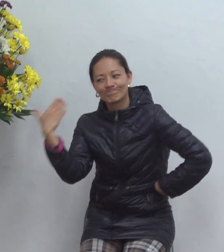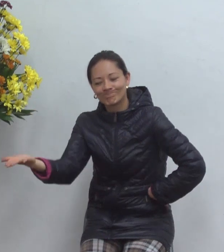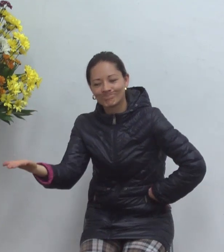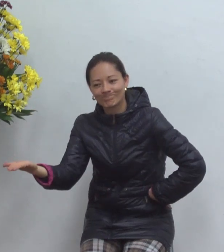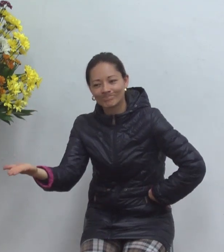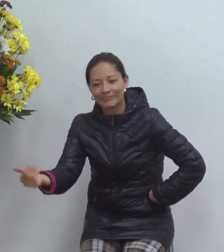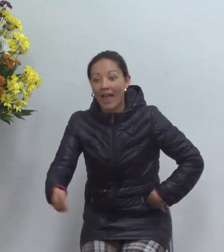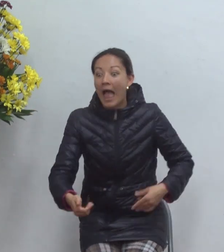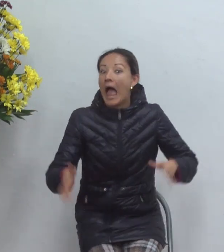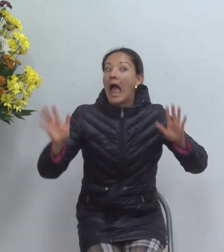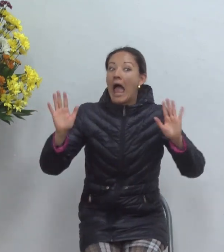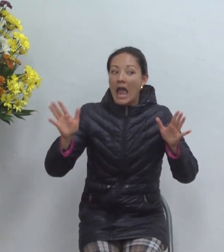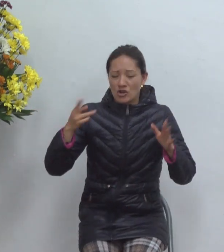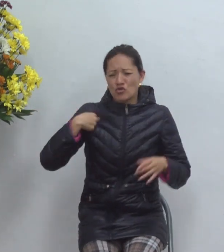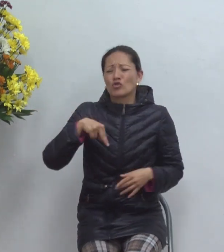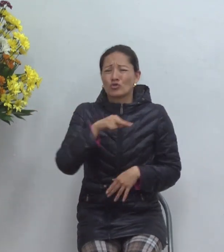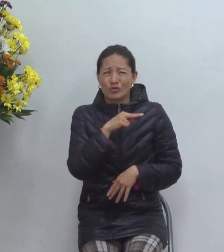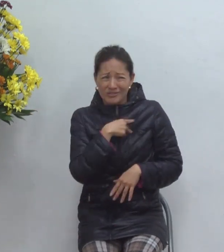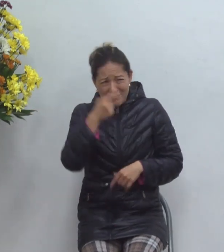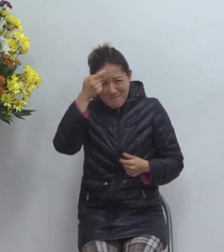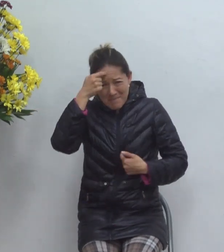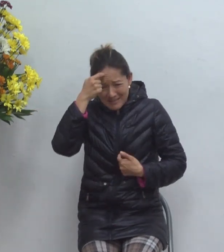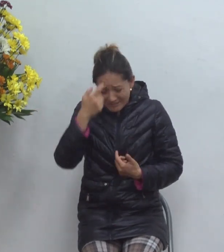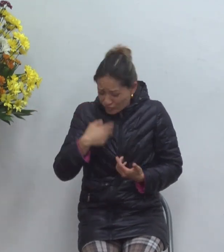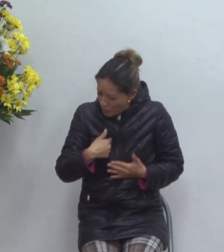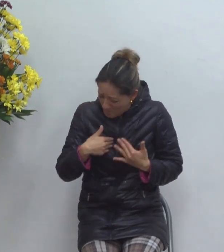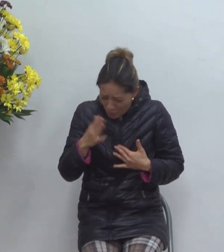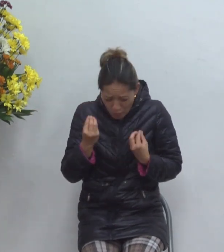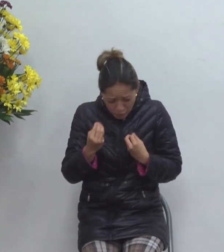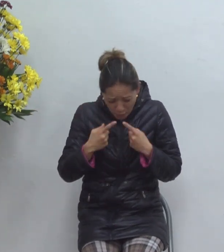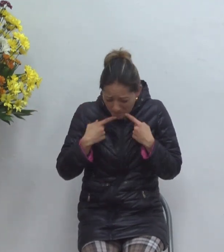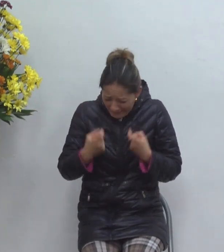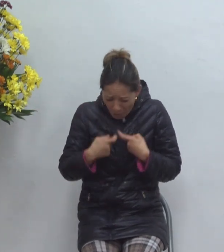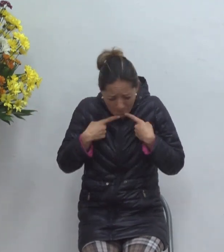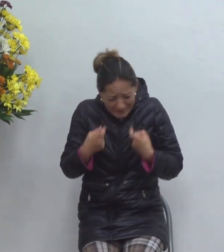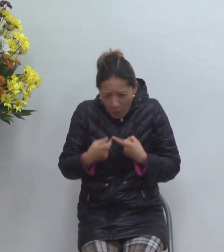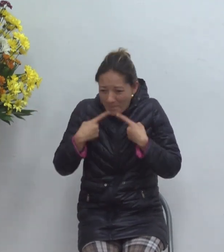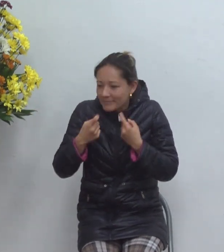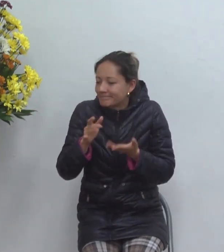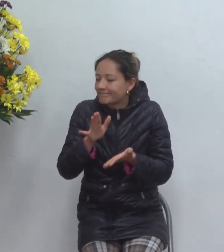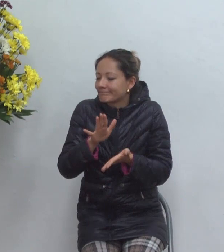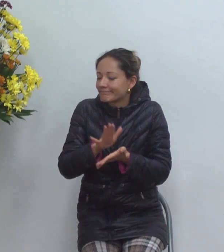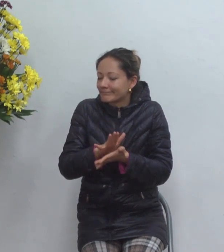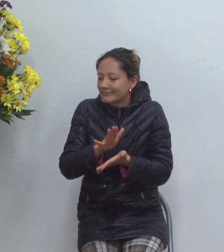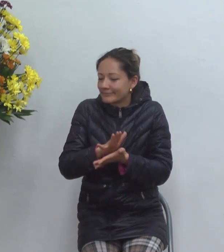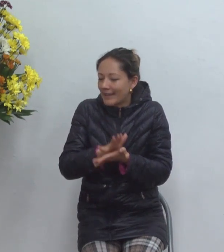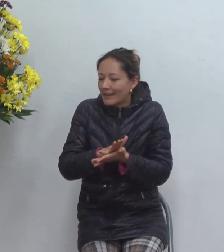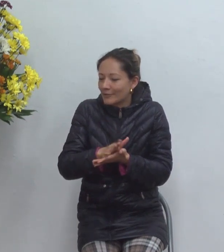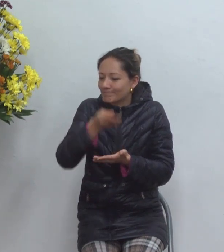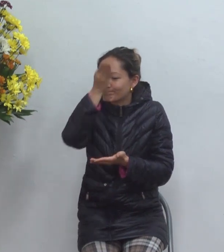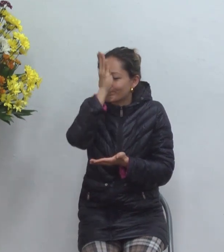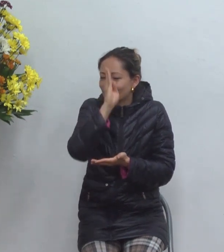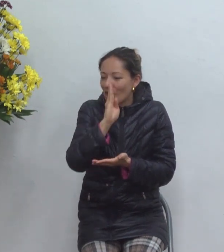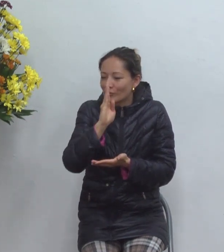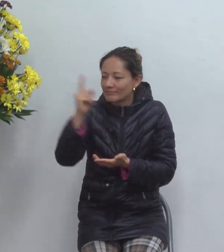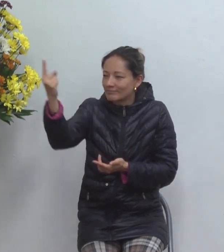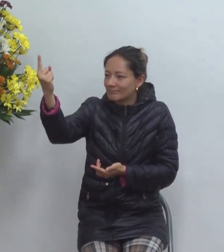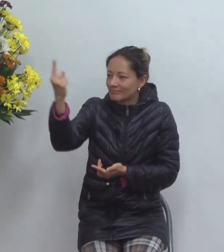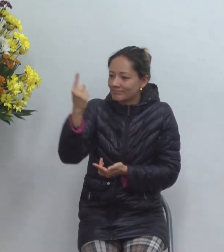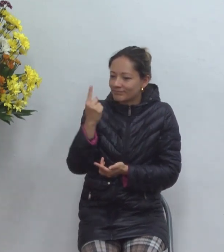hemos sido más se glorifica a Dios porque mayor muestra su gracia de cambiar su vida yo era un